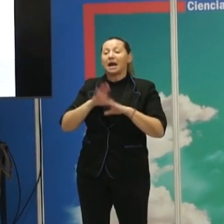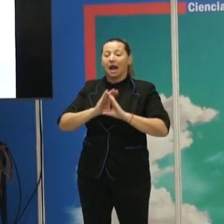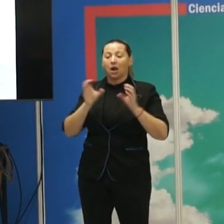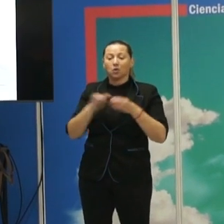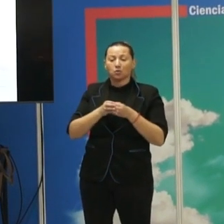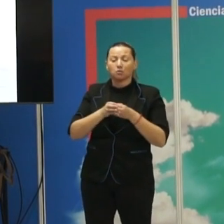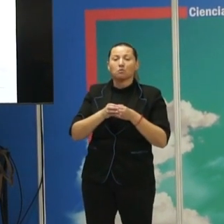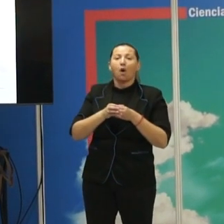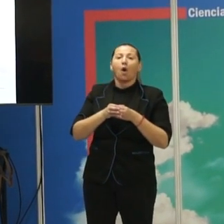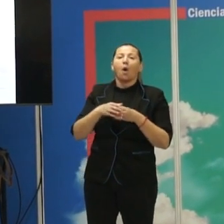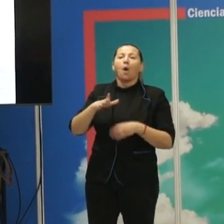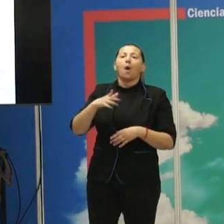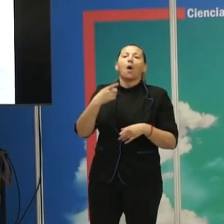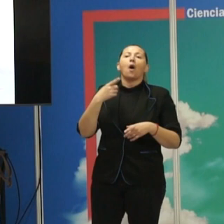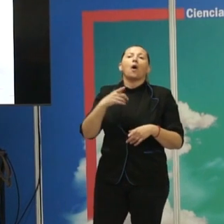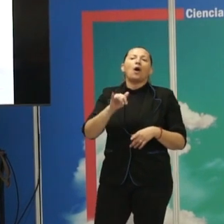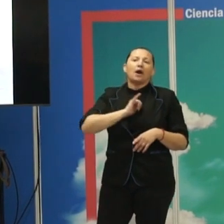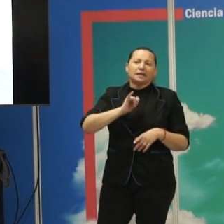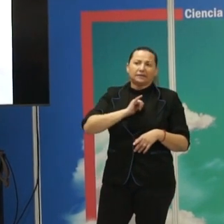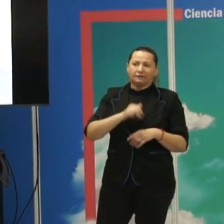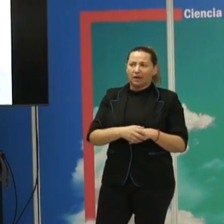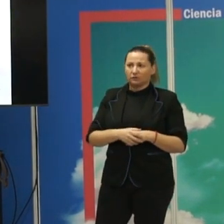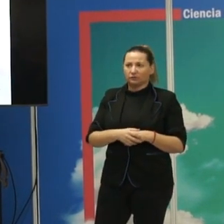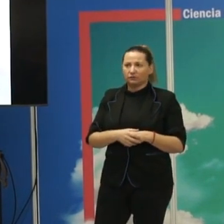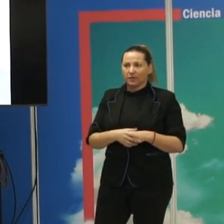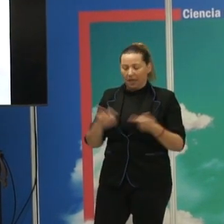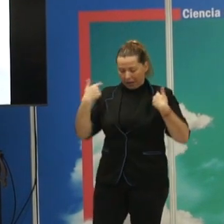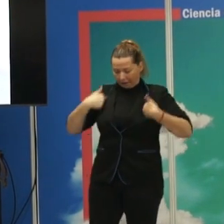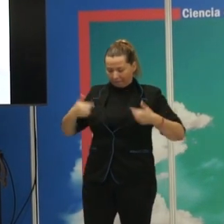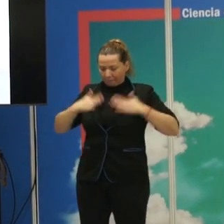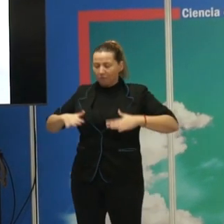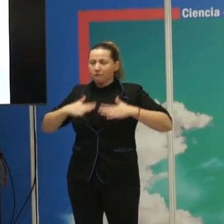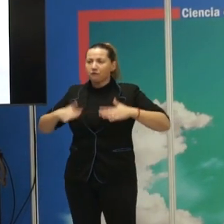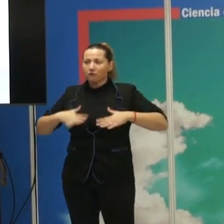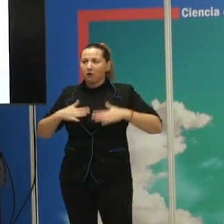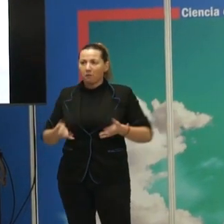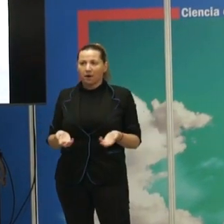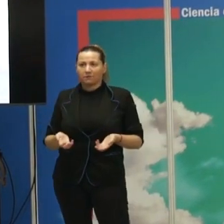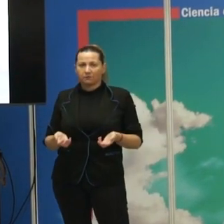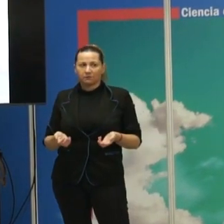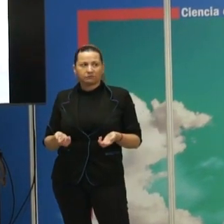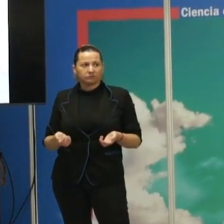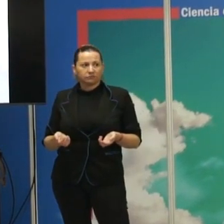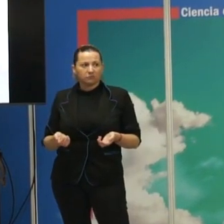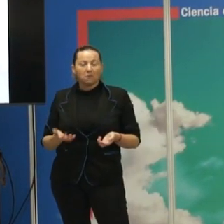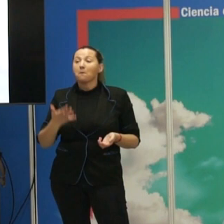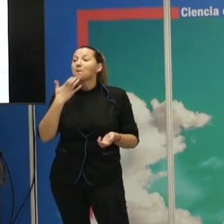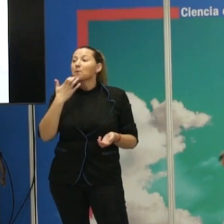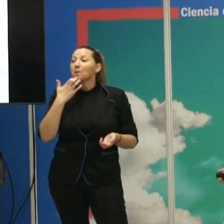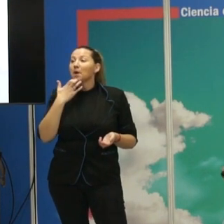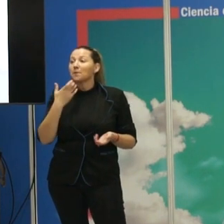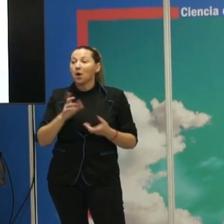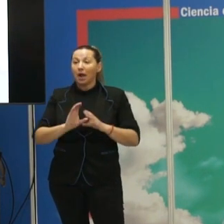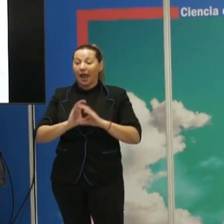otros. Las preferencias estilísticas, la manera en la que te vistes, porque por ejemplo las